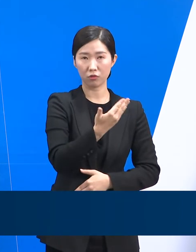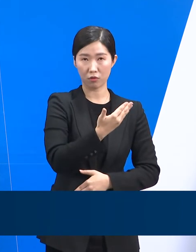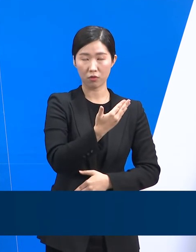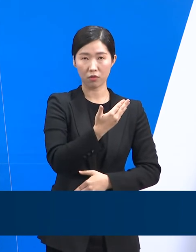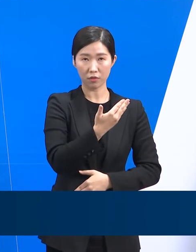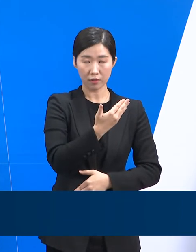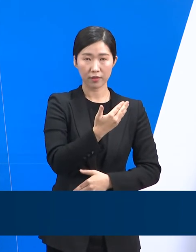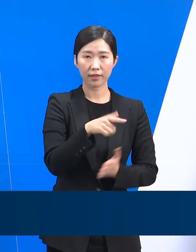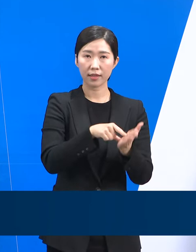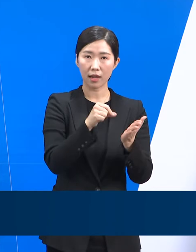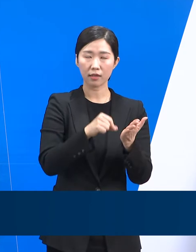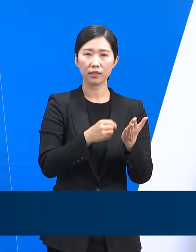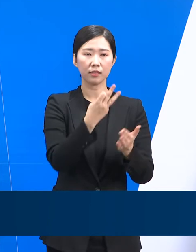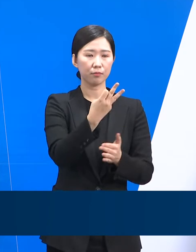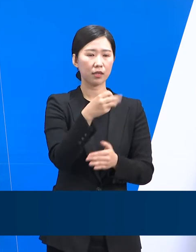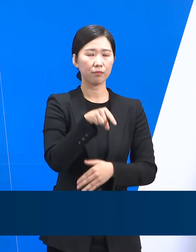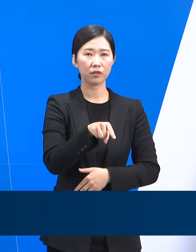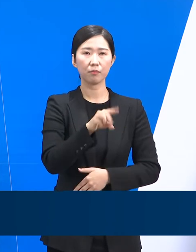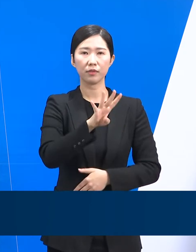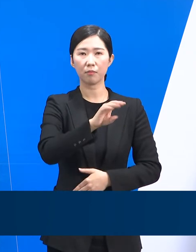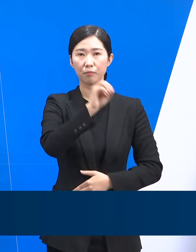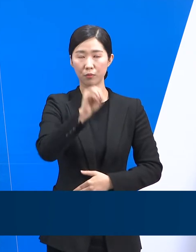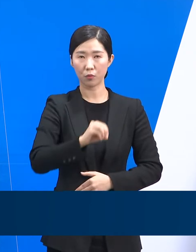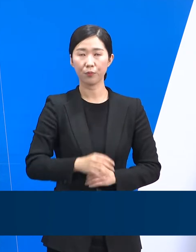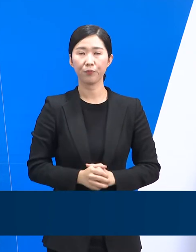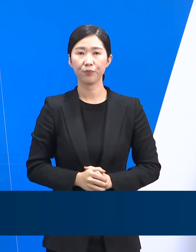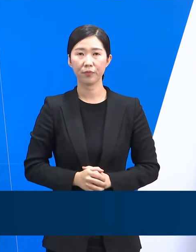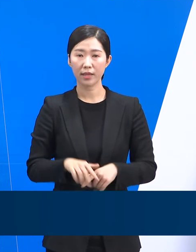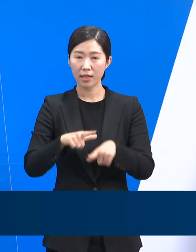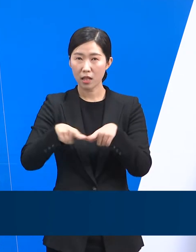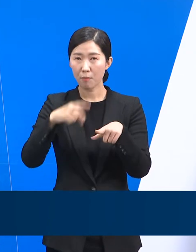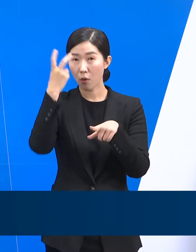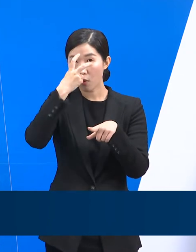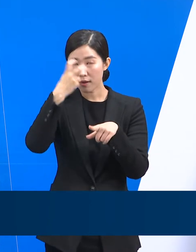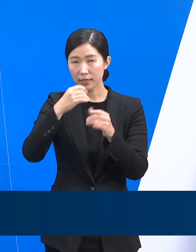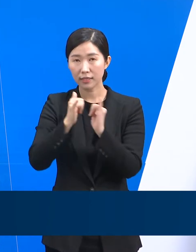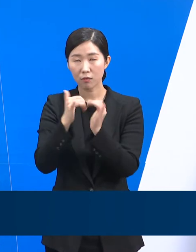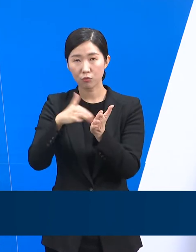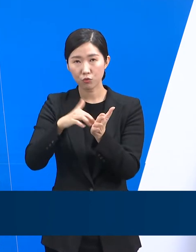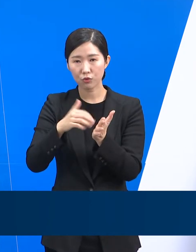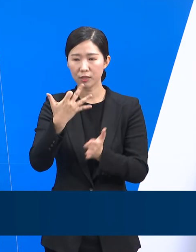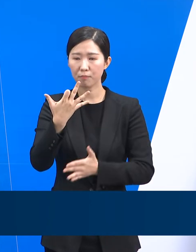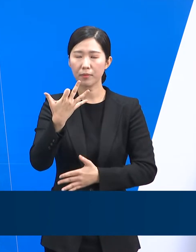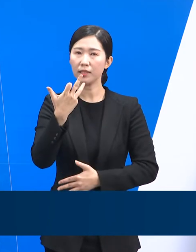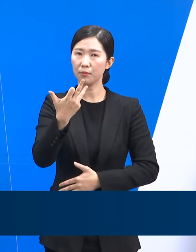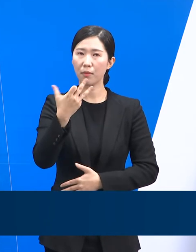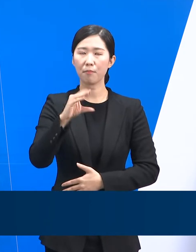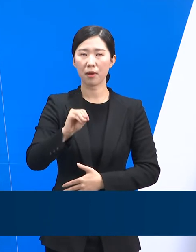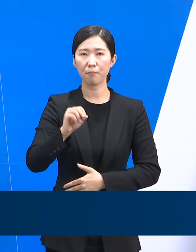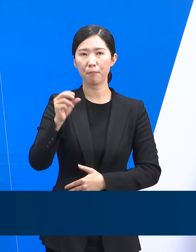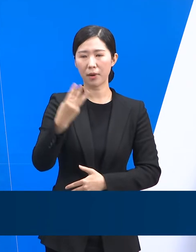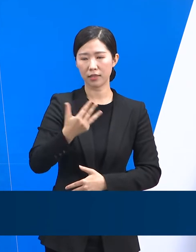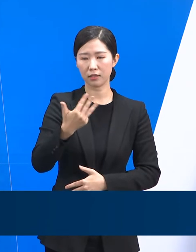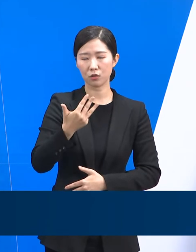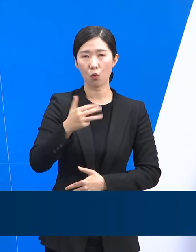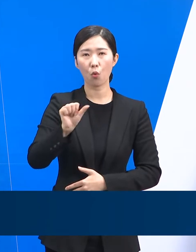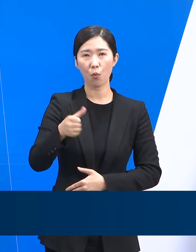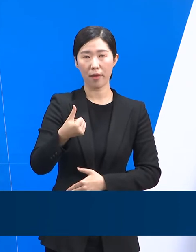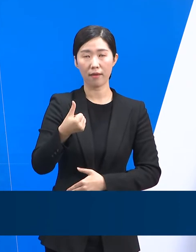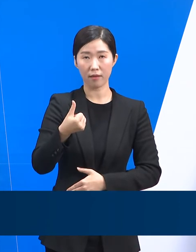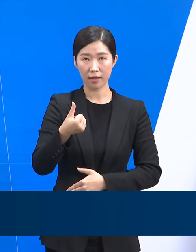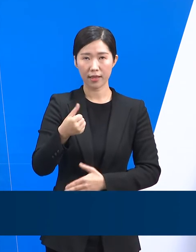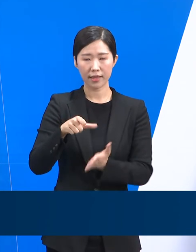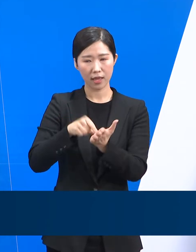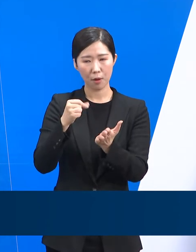전체 대상자의 13.4%입니다. 일반관리군은 18만 8,555명으로 86.6